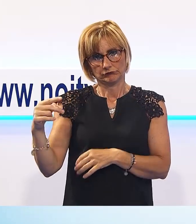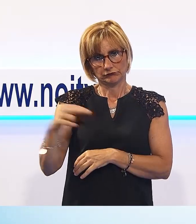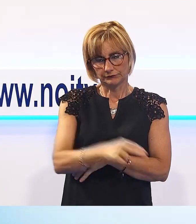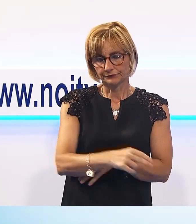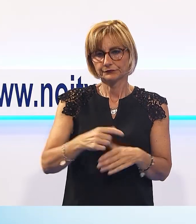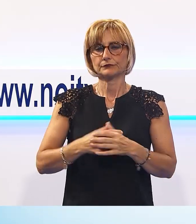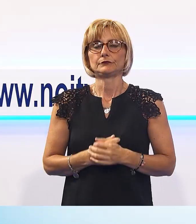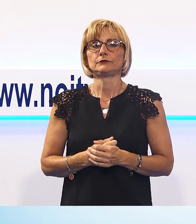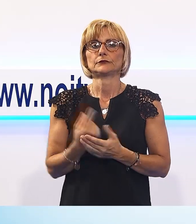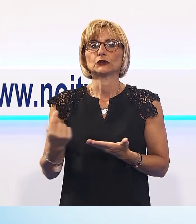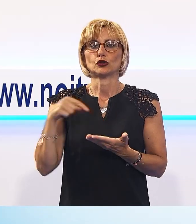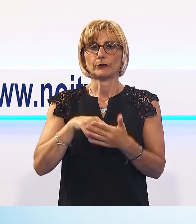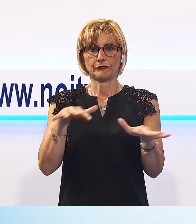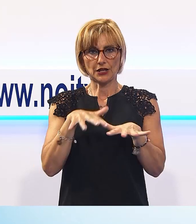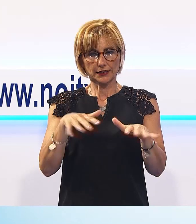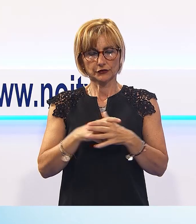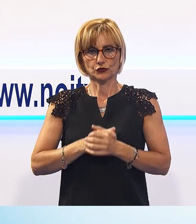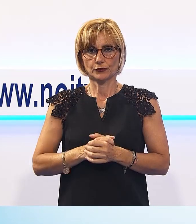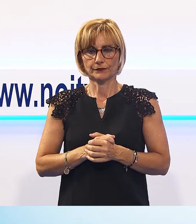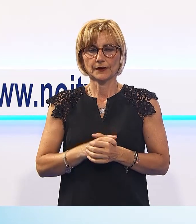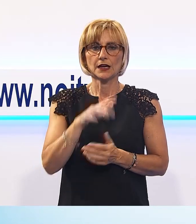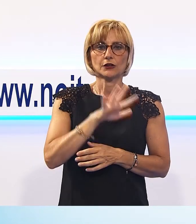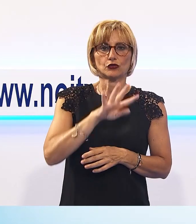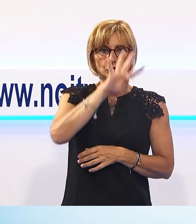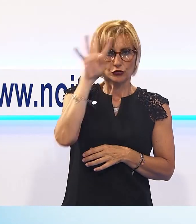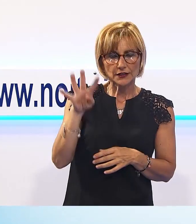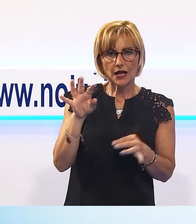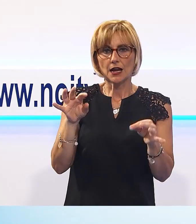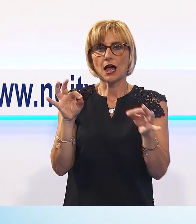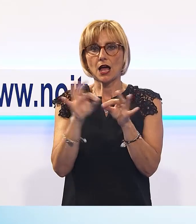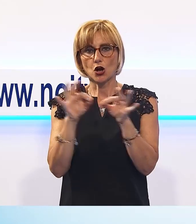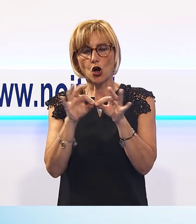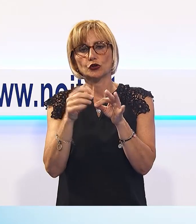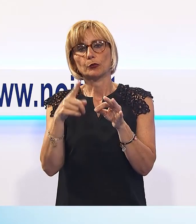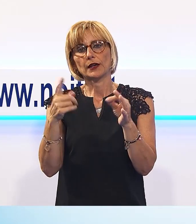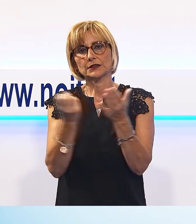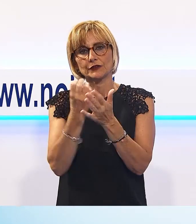Prendiamo a Viareggio, Maxi Accordo con la Regione per lo sviluppo del porto.